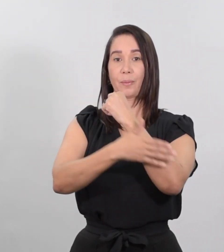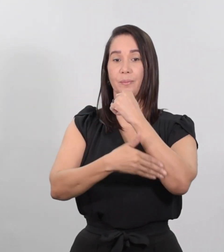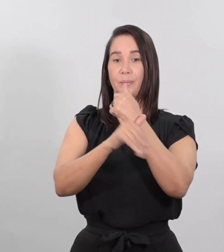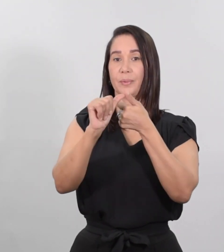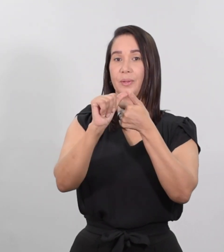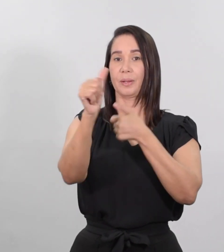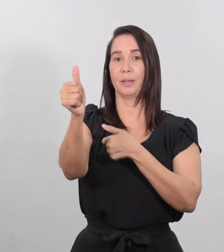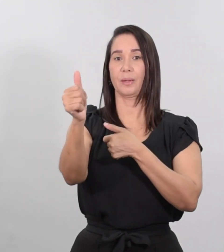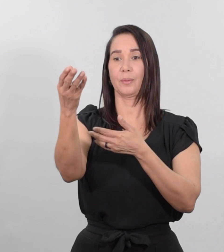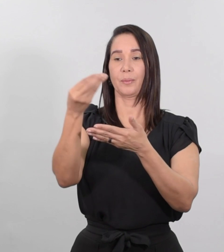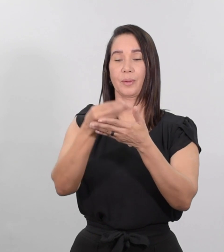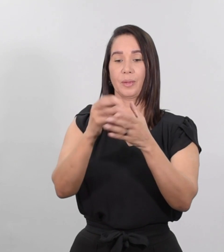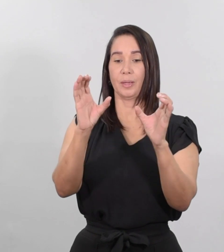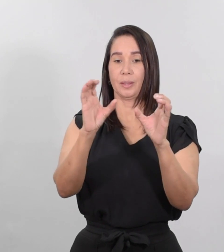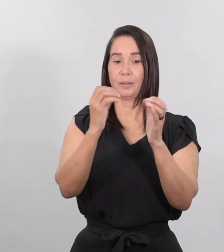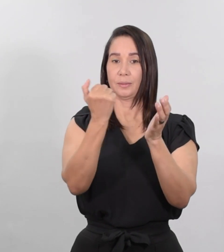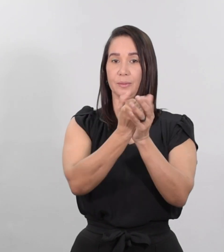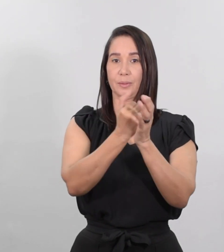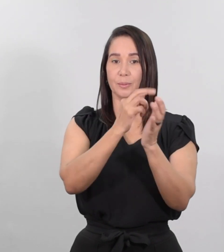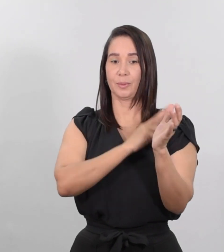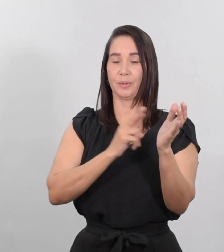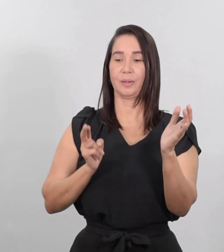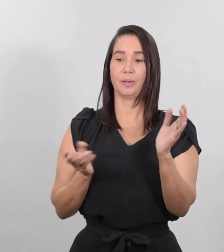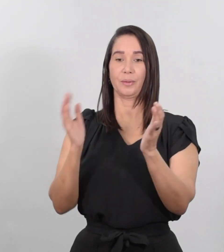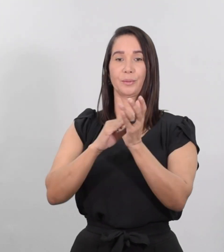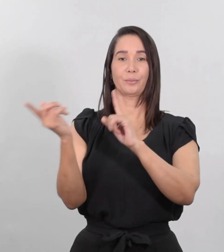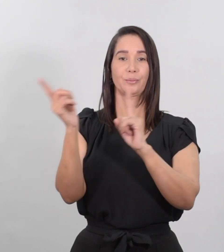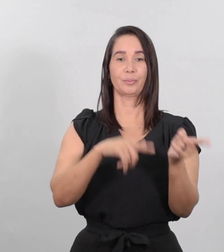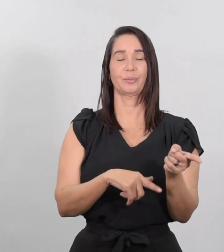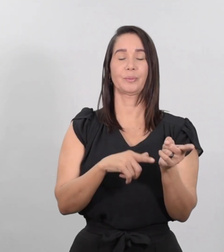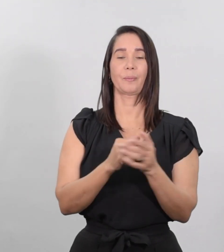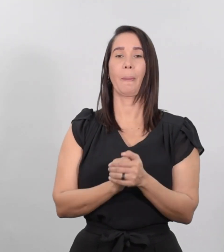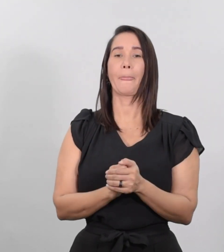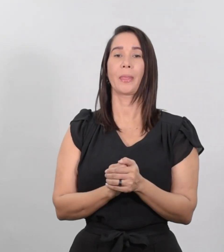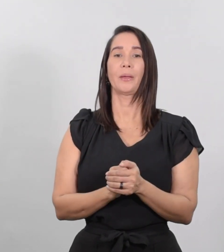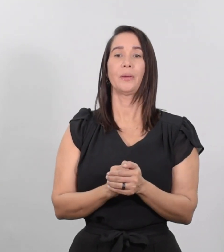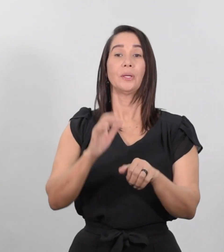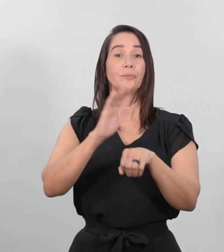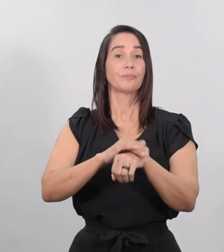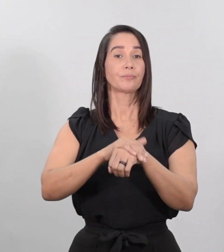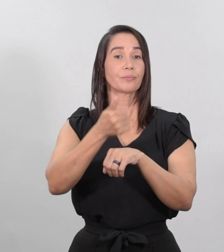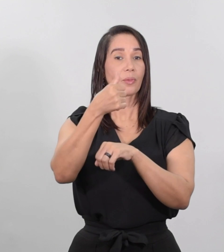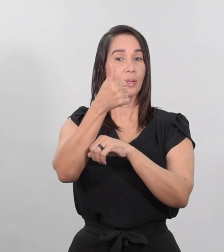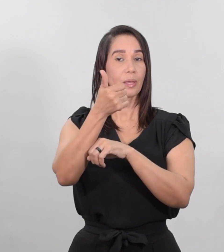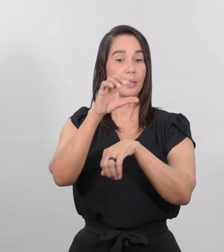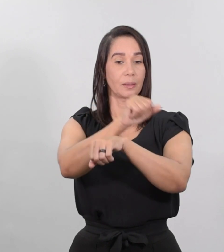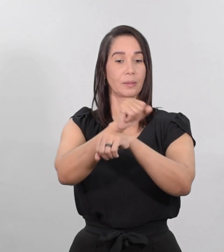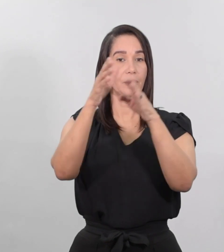conseguirse el título de rey y volver después. Llamó a diez empleados suyos y les